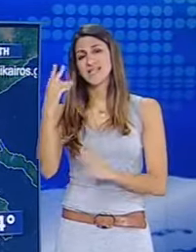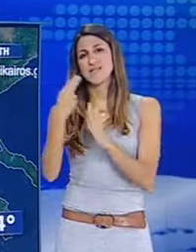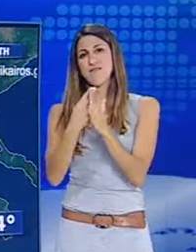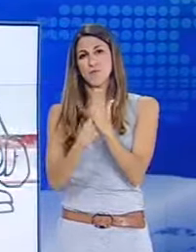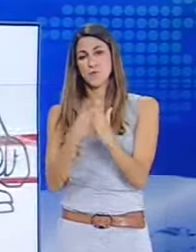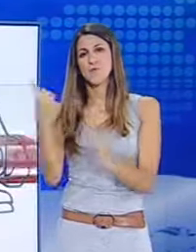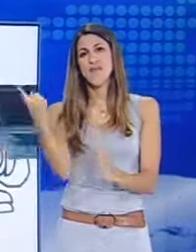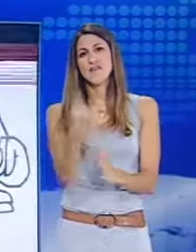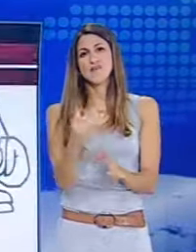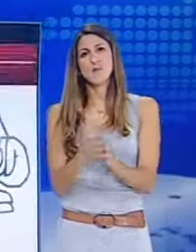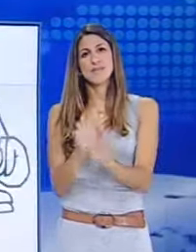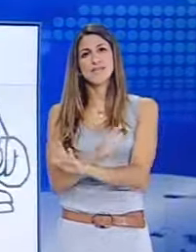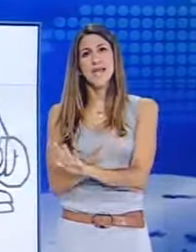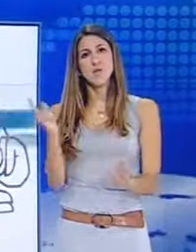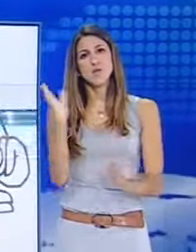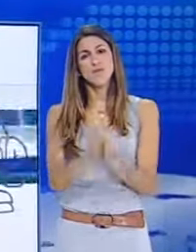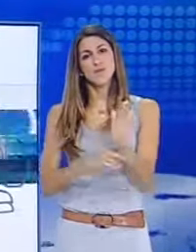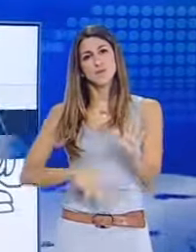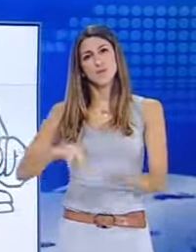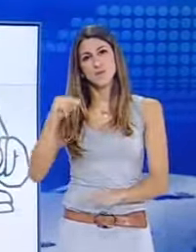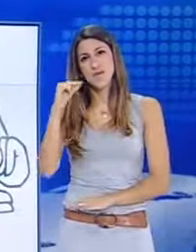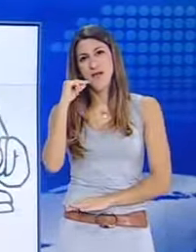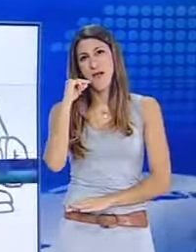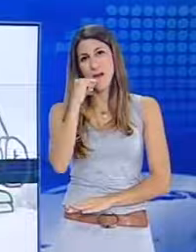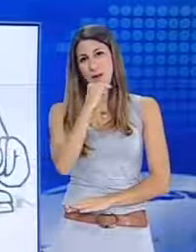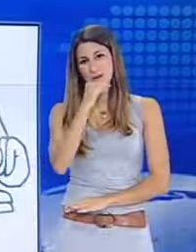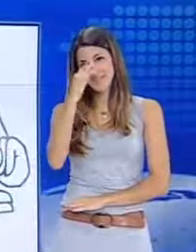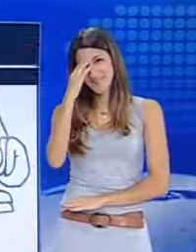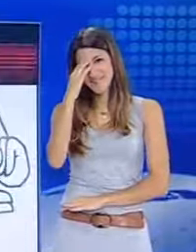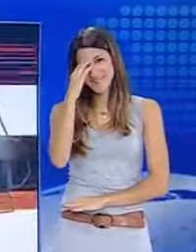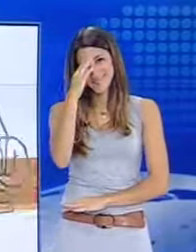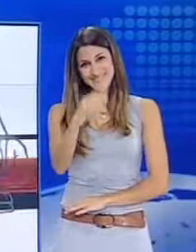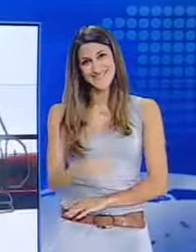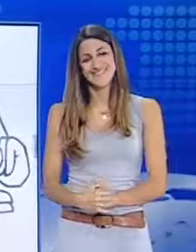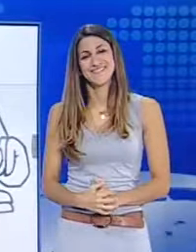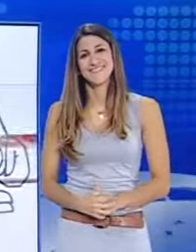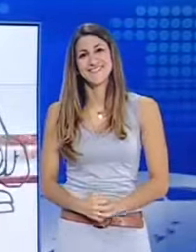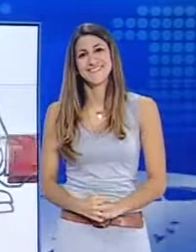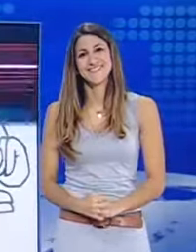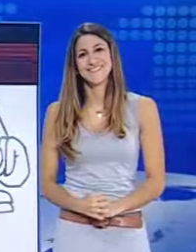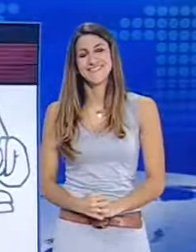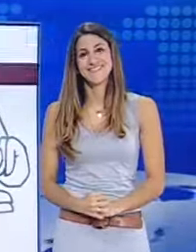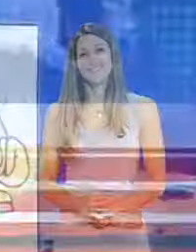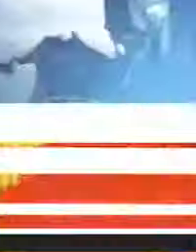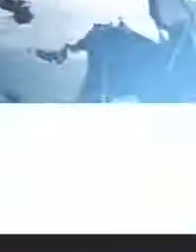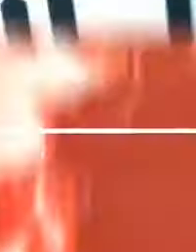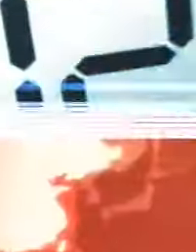Κελσίου. Στο σημείο αυτό το βελτίο στην ουματική ολοκληρώθηκε και επόμενη ενημέρωση από το Sky στις 7. Καλώς σας απόγευμα!